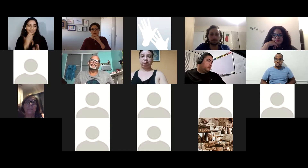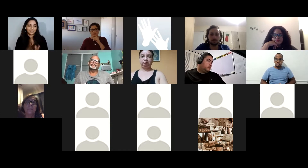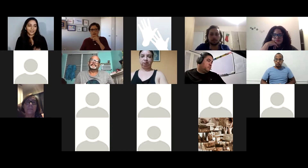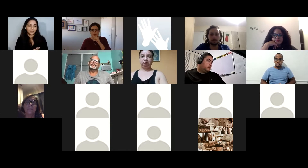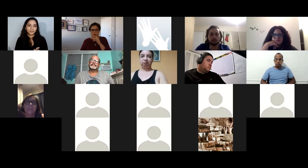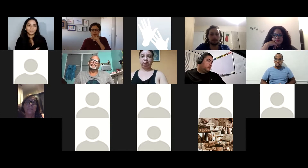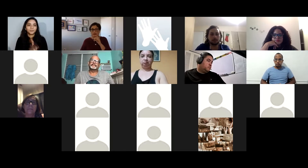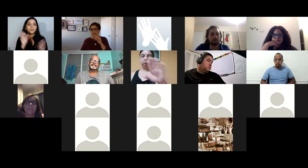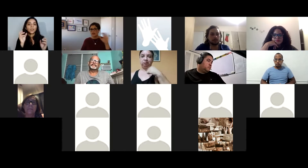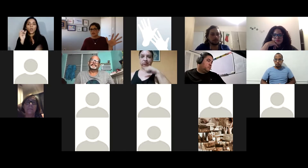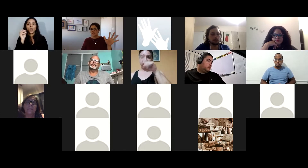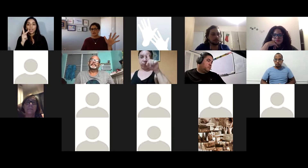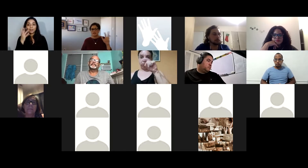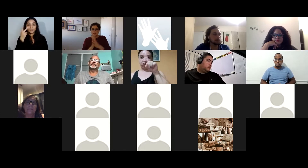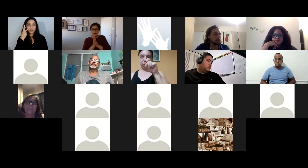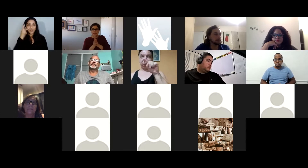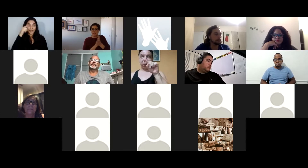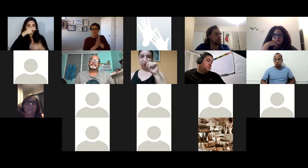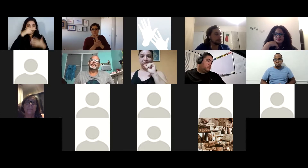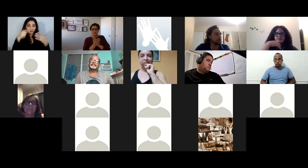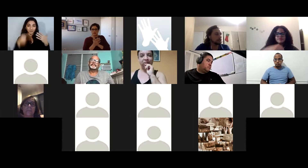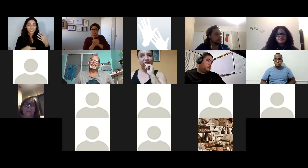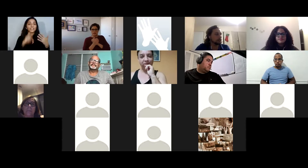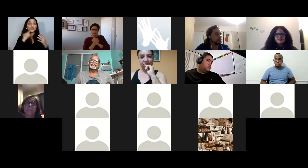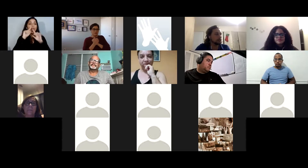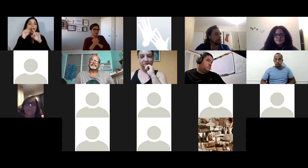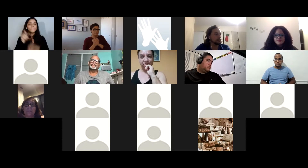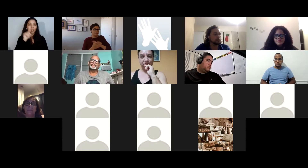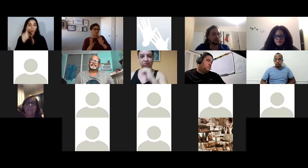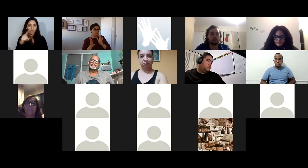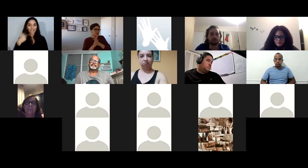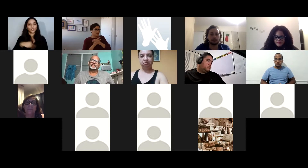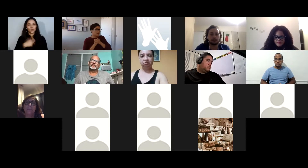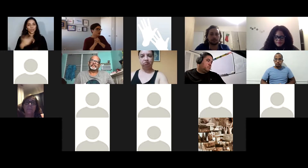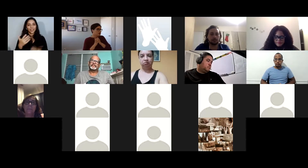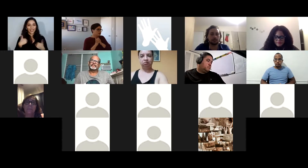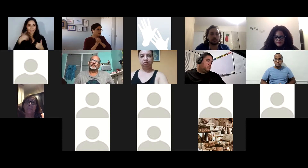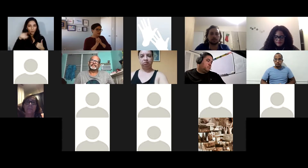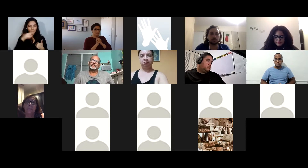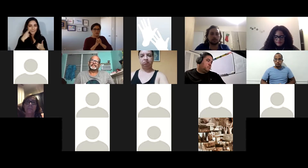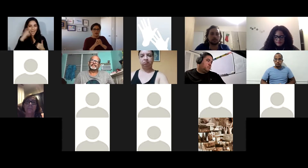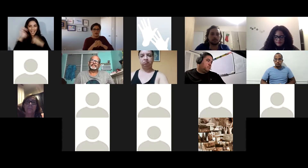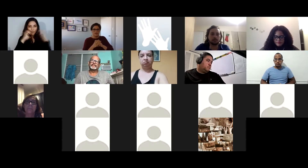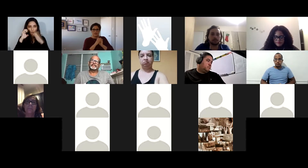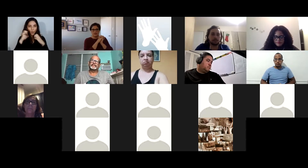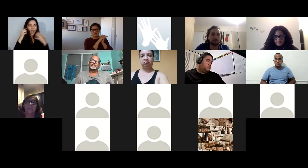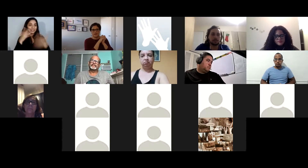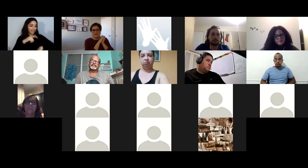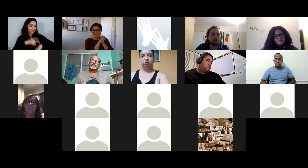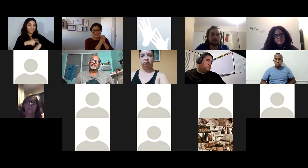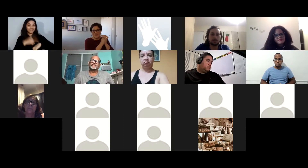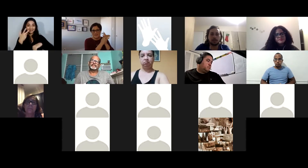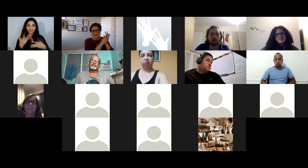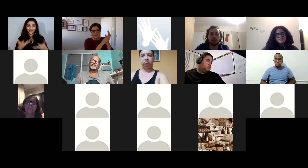ok entonces esas esas eran las preguntas que teníamos para ustedes yo sé que ya ya estamos al límite